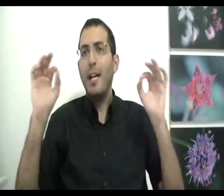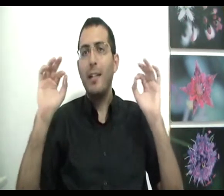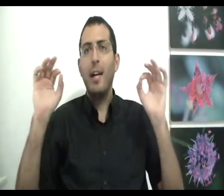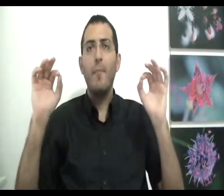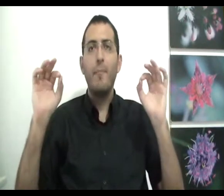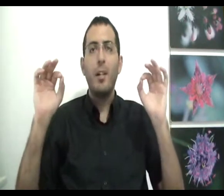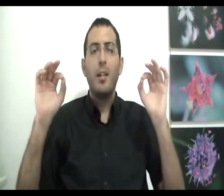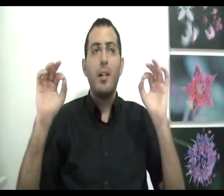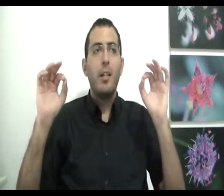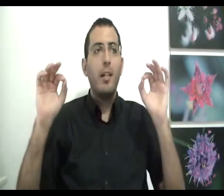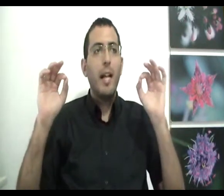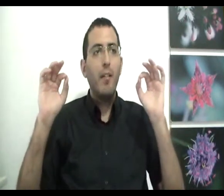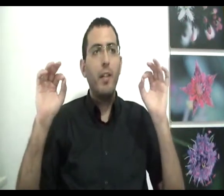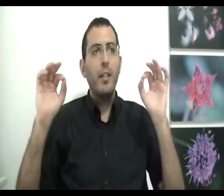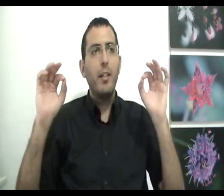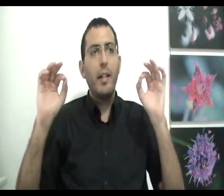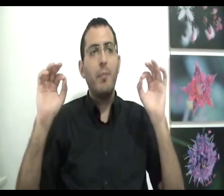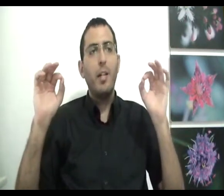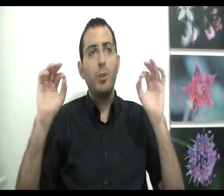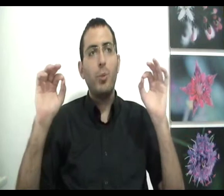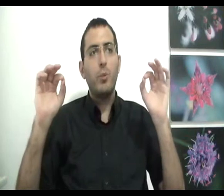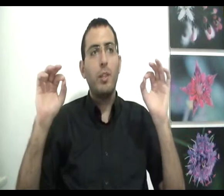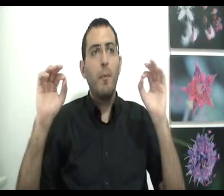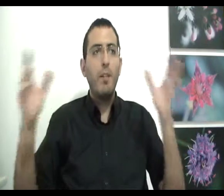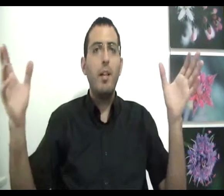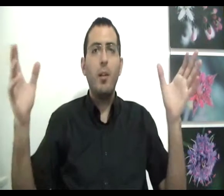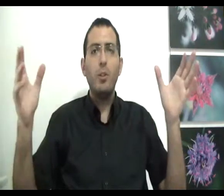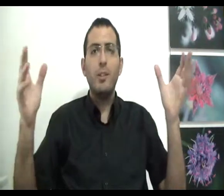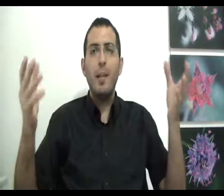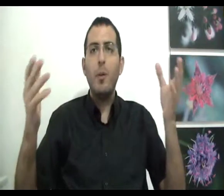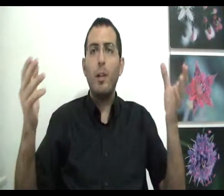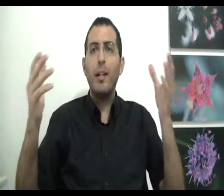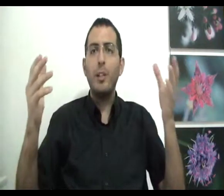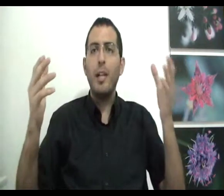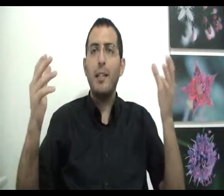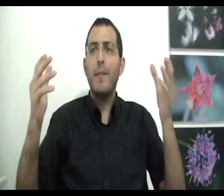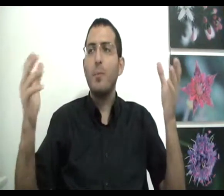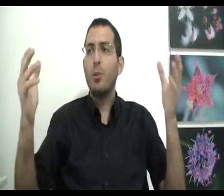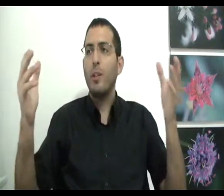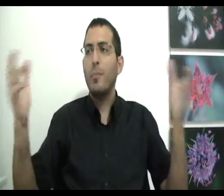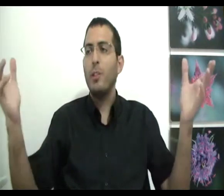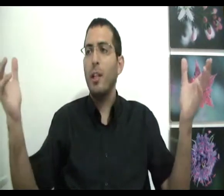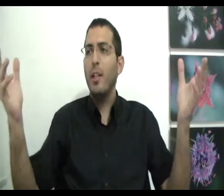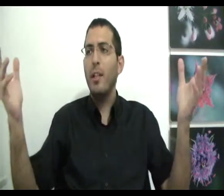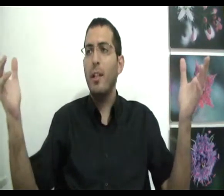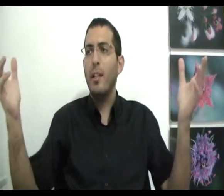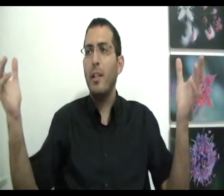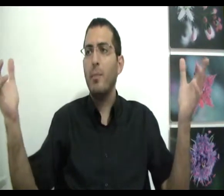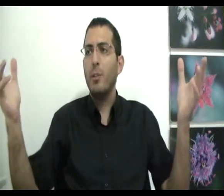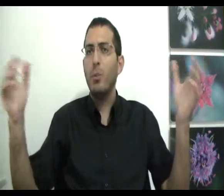האדם להבין את מה שהוא רוצה ממה נובע הקושי זה למה כל כך קשה לאדם למצוא את מה שהוא